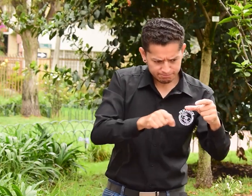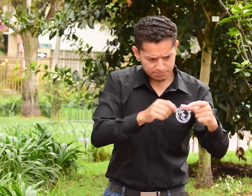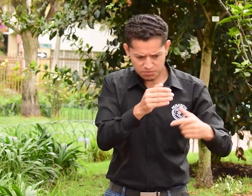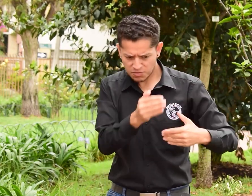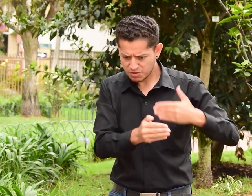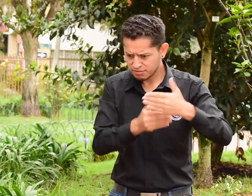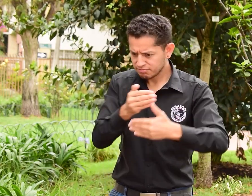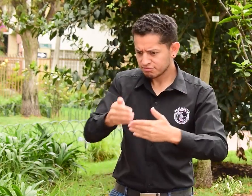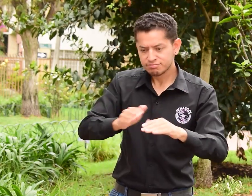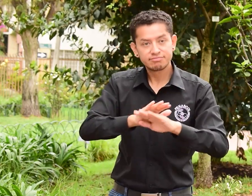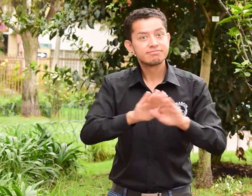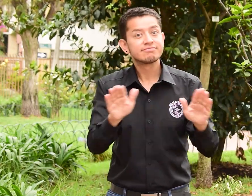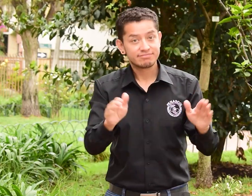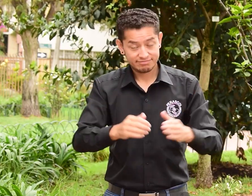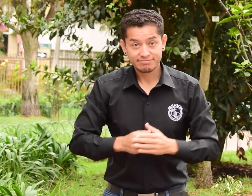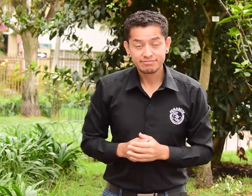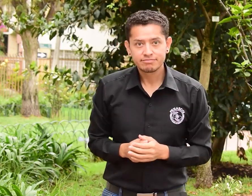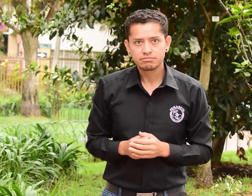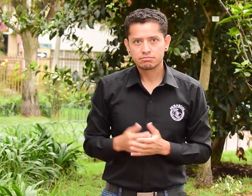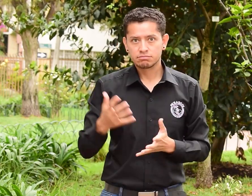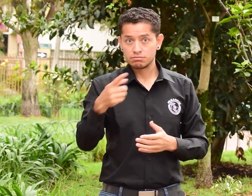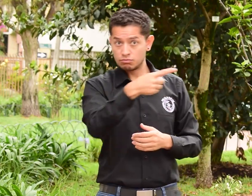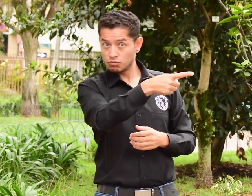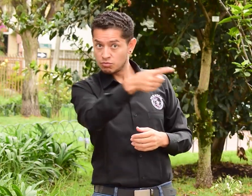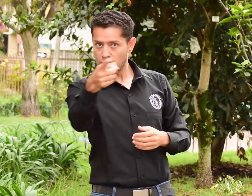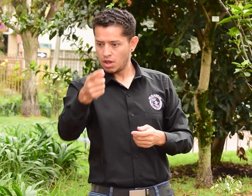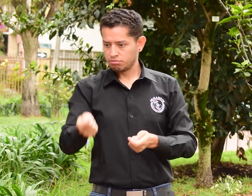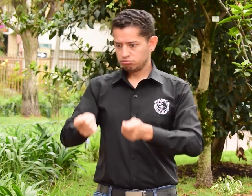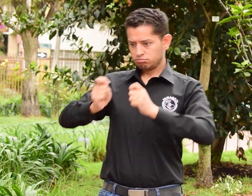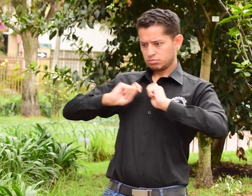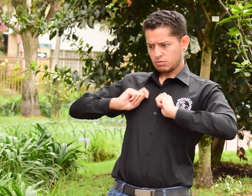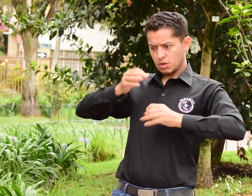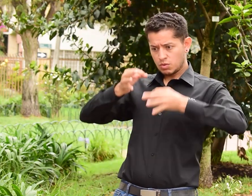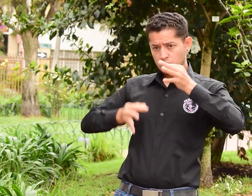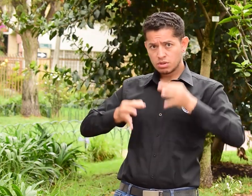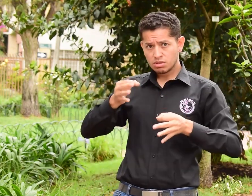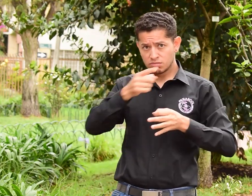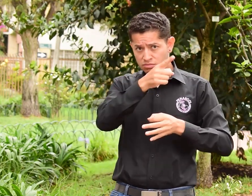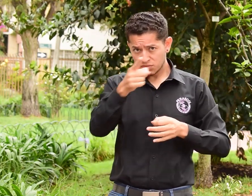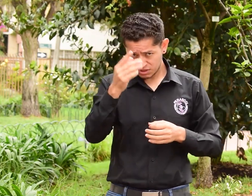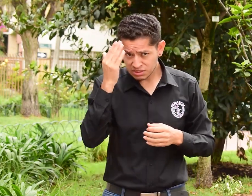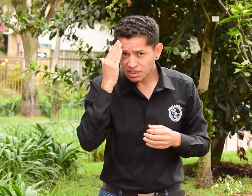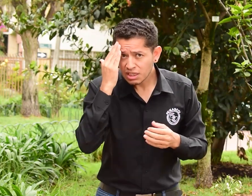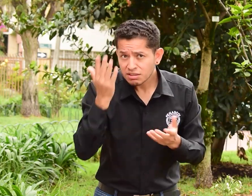como el resto del proceso. ¿Y cómo saber si fuiste elegido como jurado de votación?